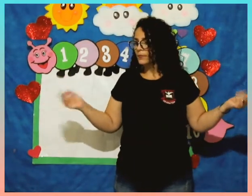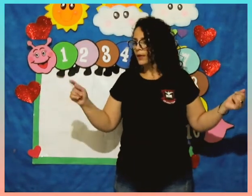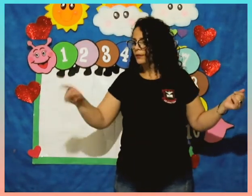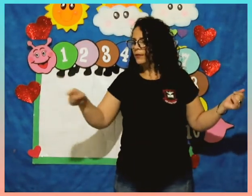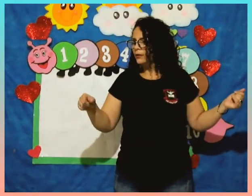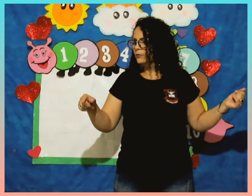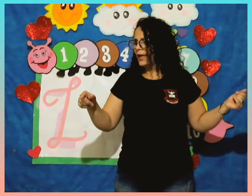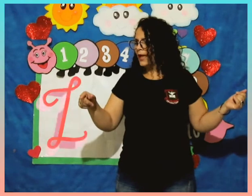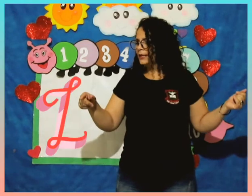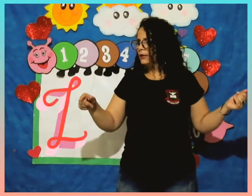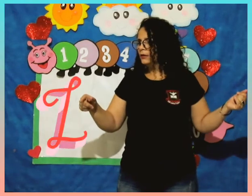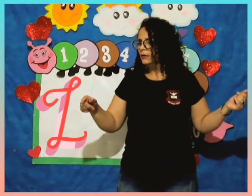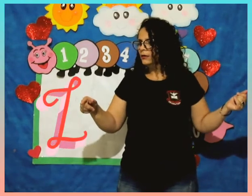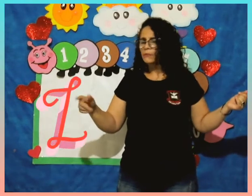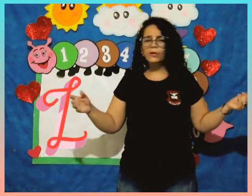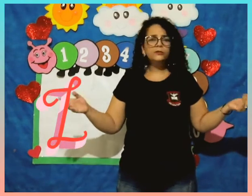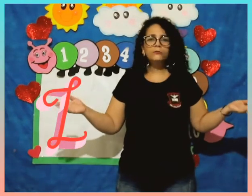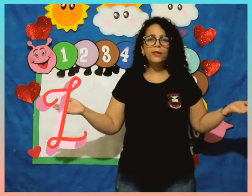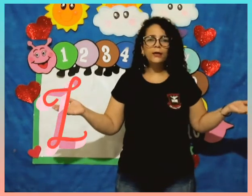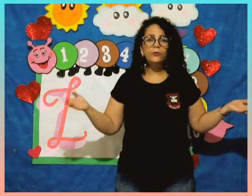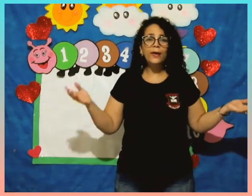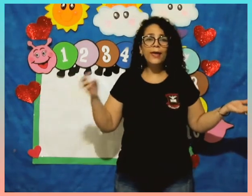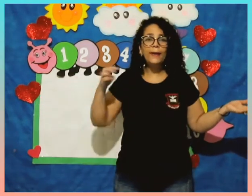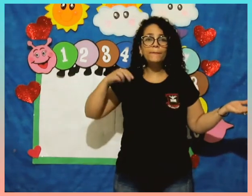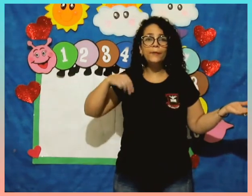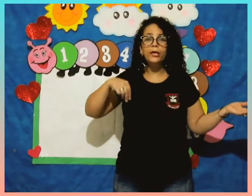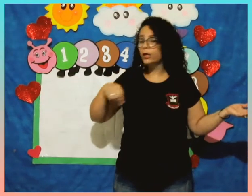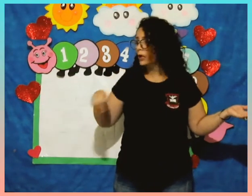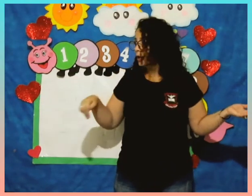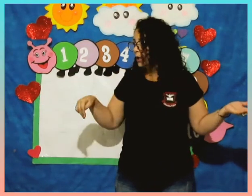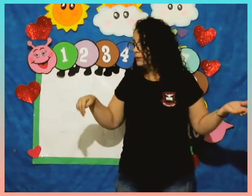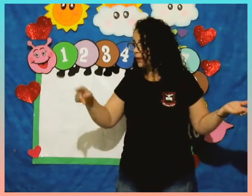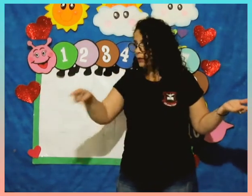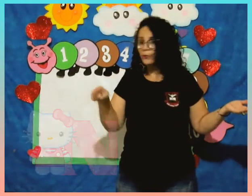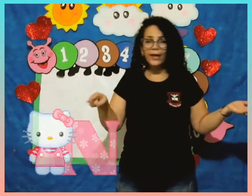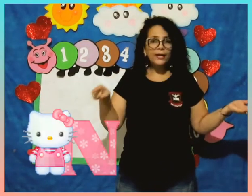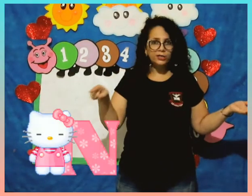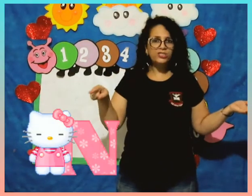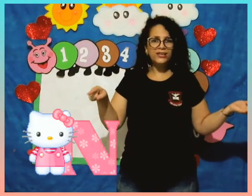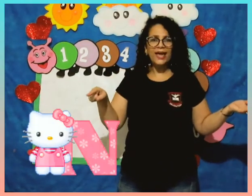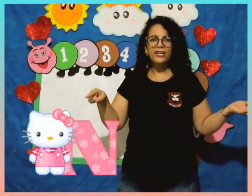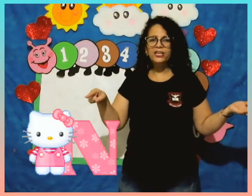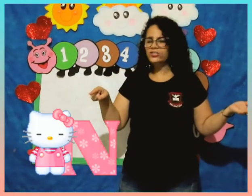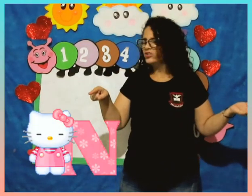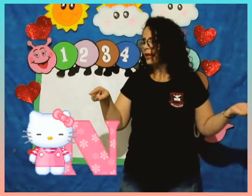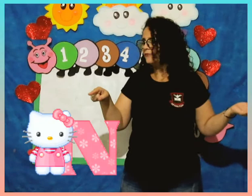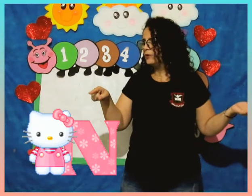Tem o L, mas não tem o M. Tem o M de nariz, de navio?